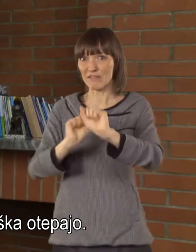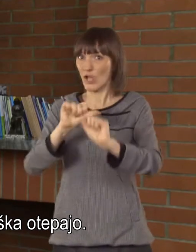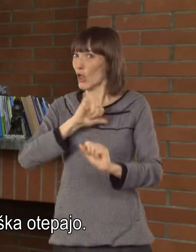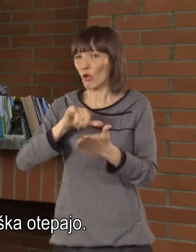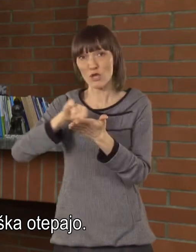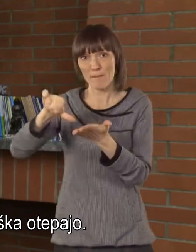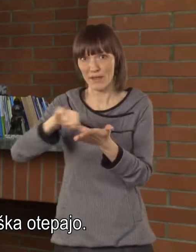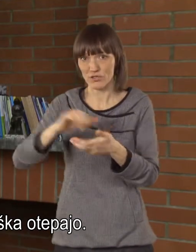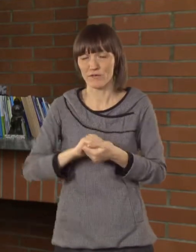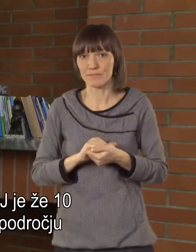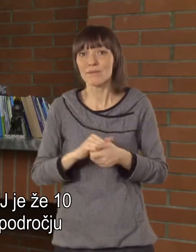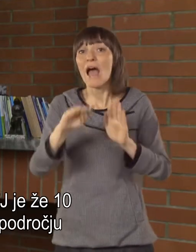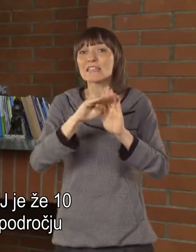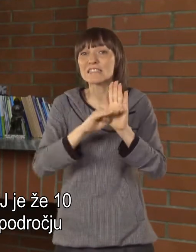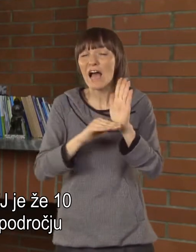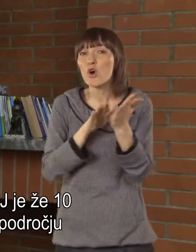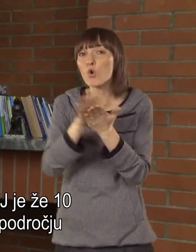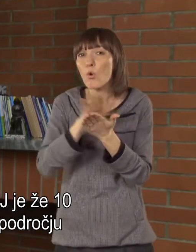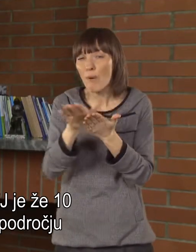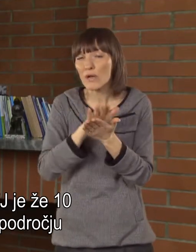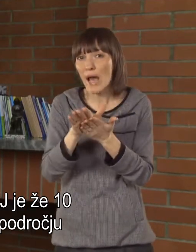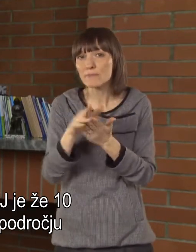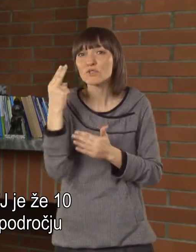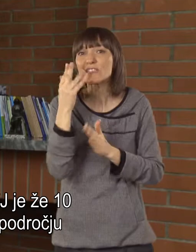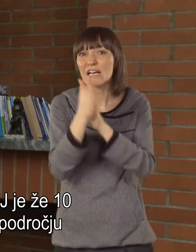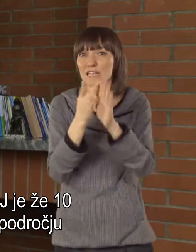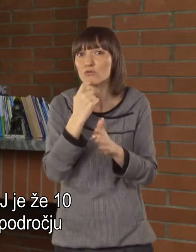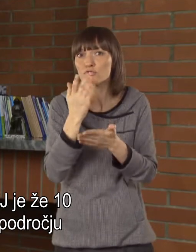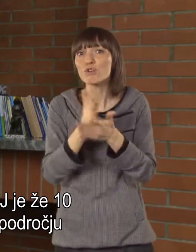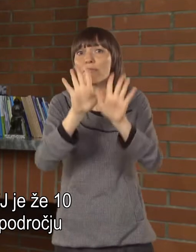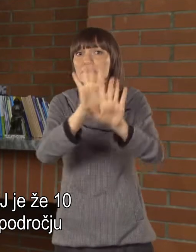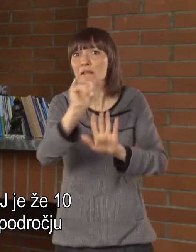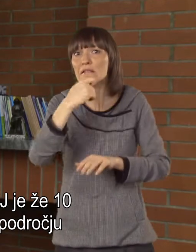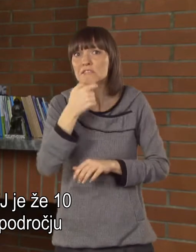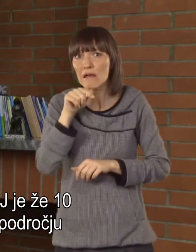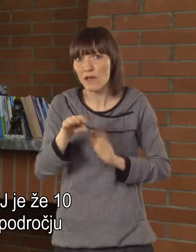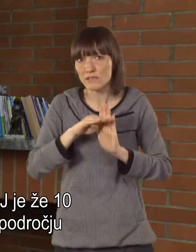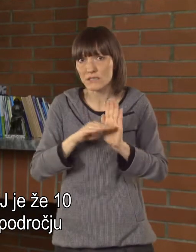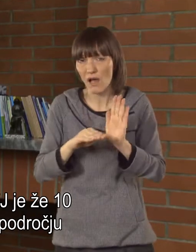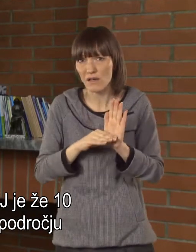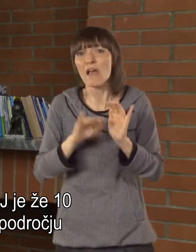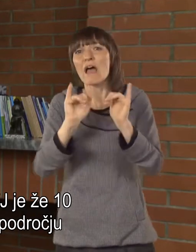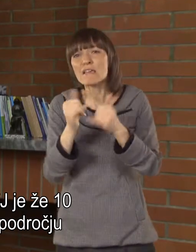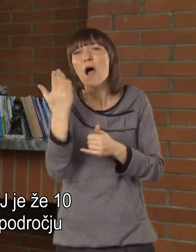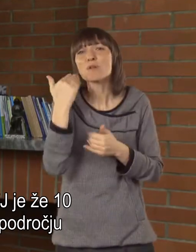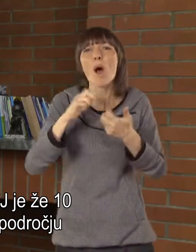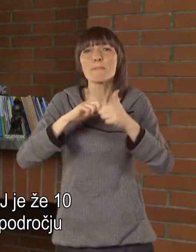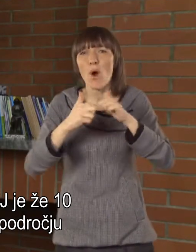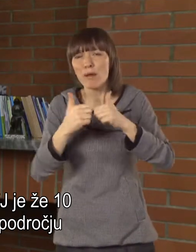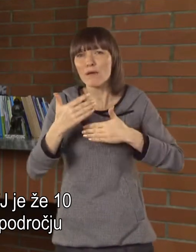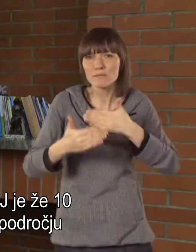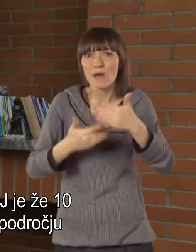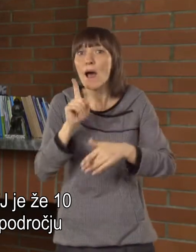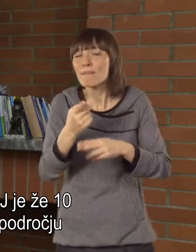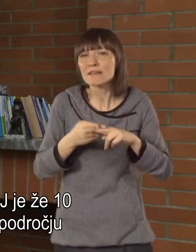otepajo. Zakon o uporabi srednjim znakovnega jezika je že deset let str. Što je bile neke porodne